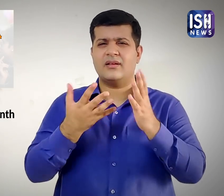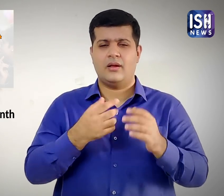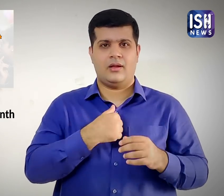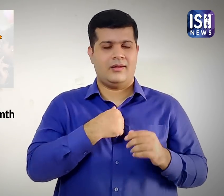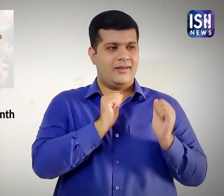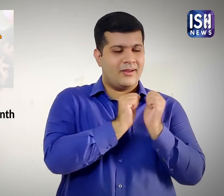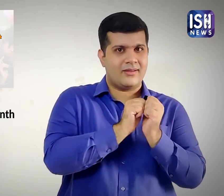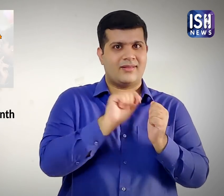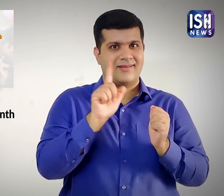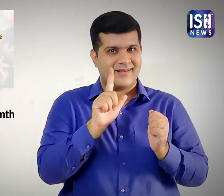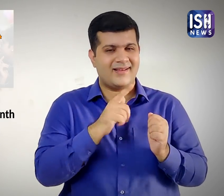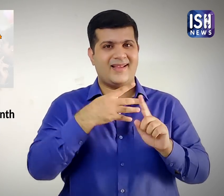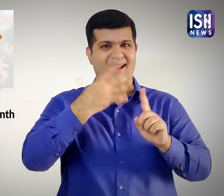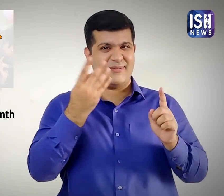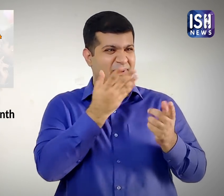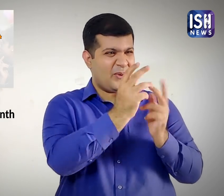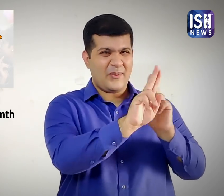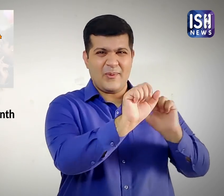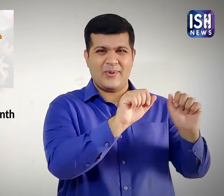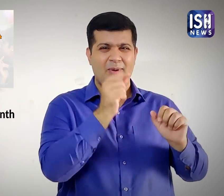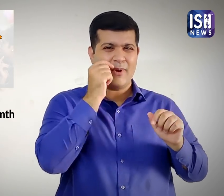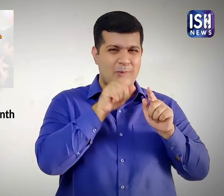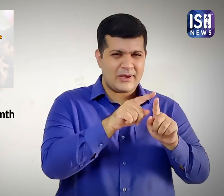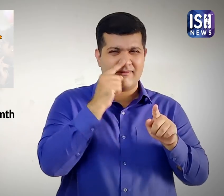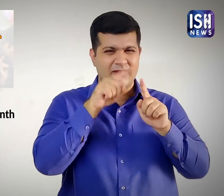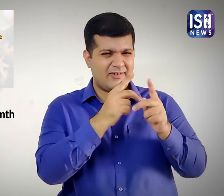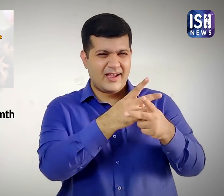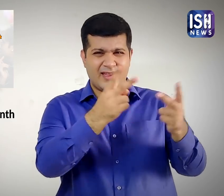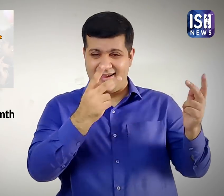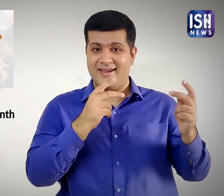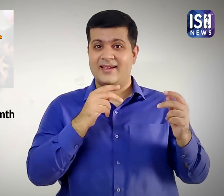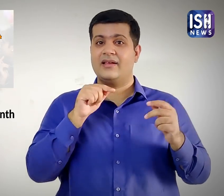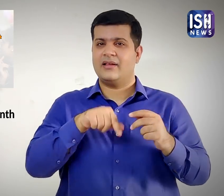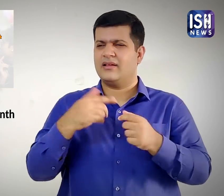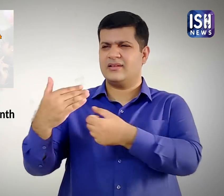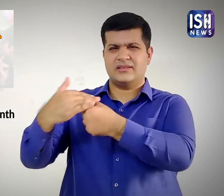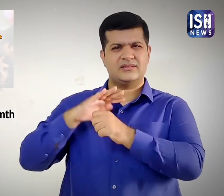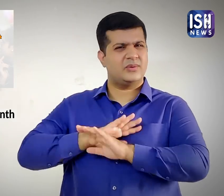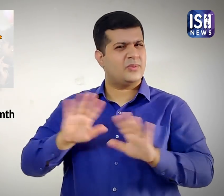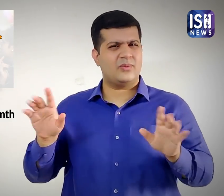1337 को खतम करने और समलेंगिक्ता को अपराद से मुक्त करने के अनुरोध में याचिका दायर की